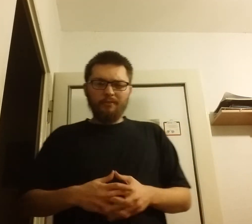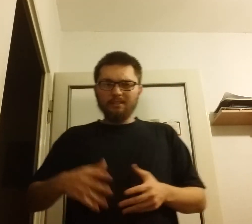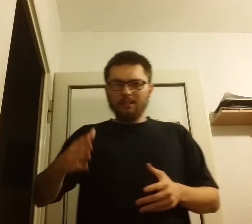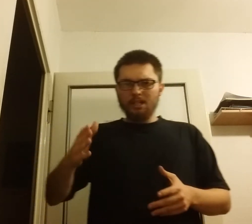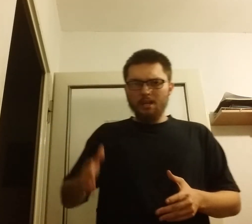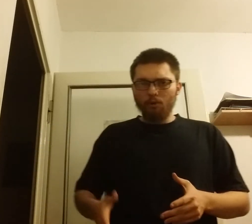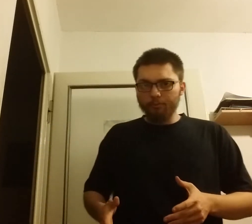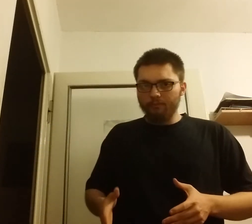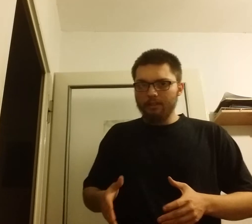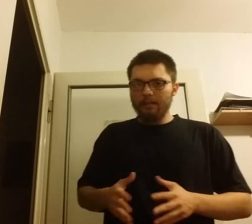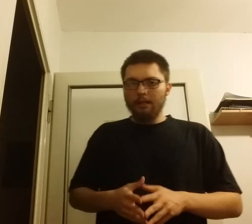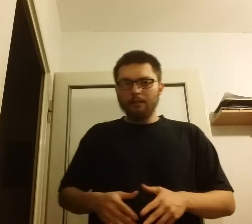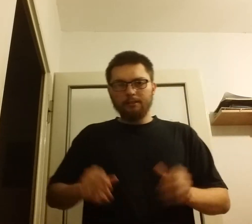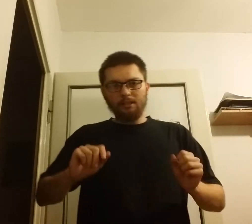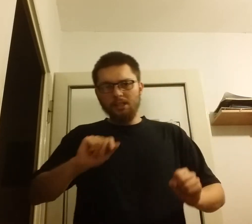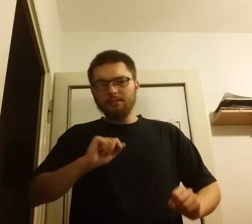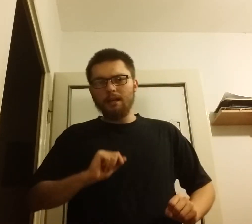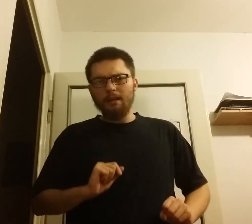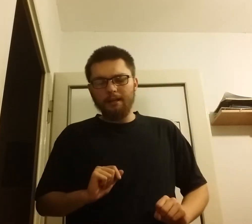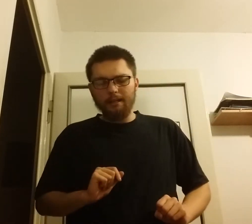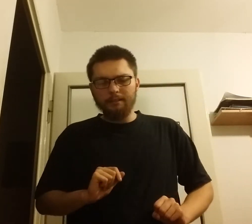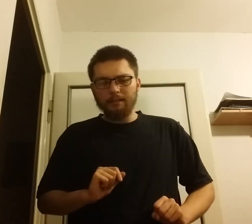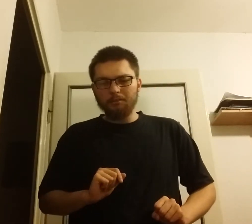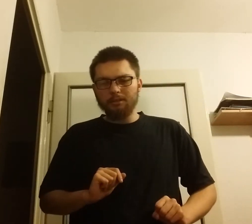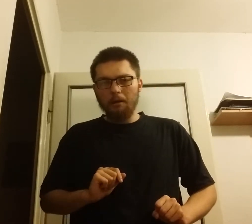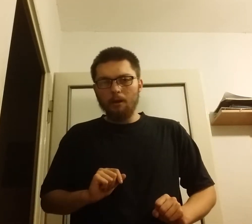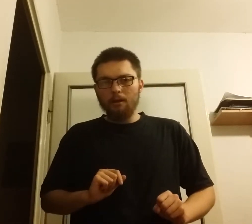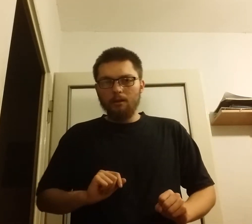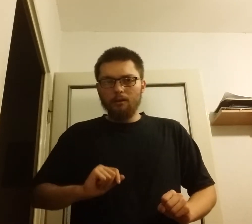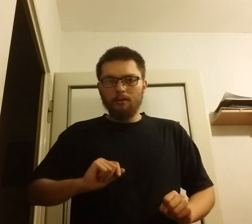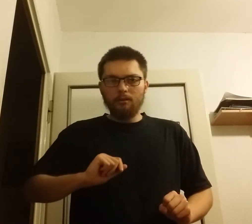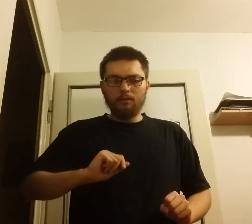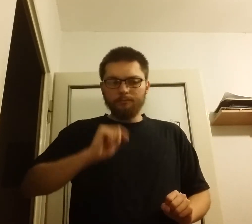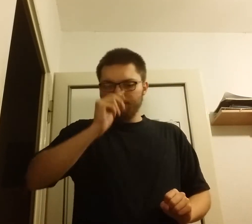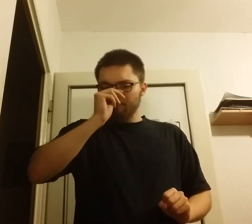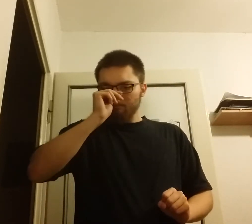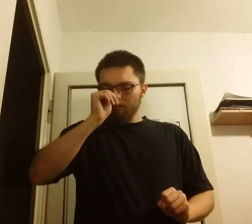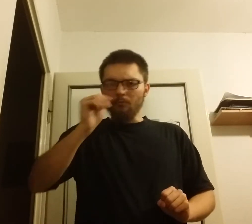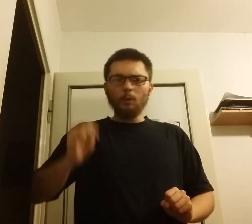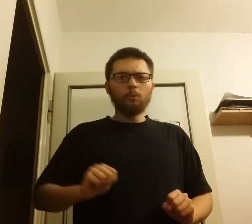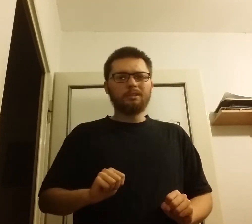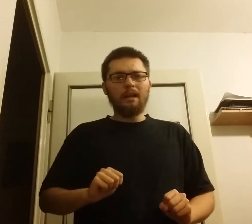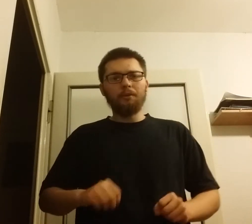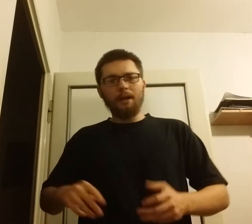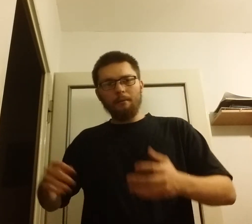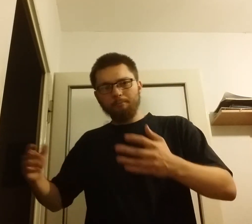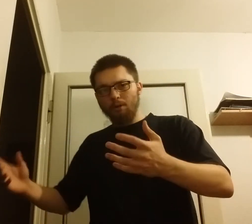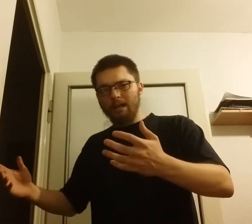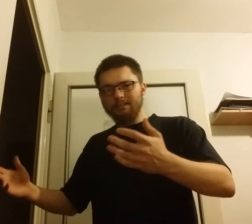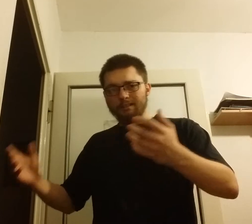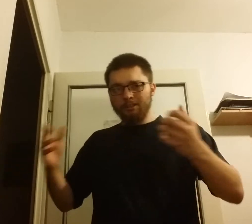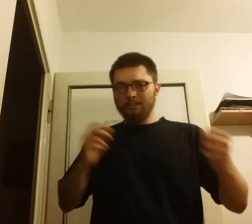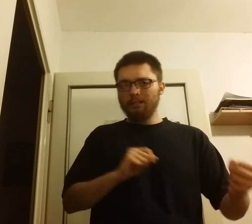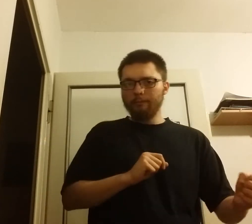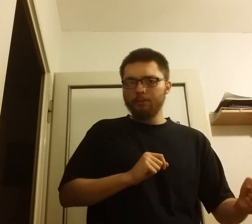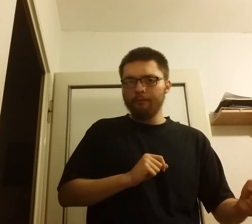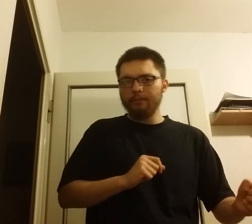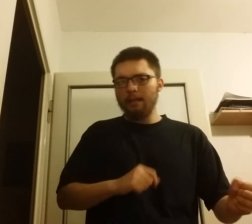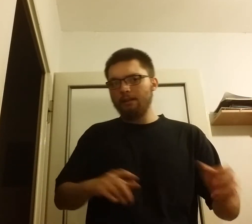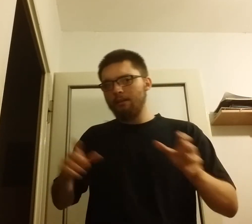wyznaczeniem odpowiedniej granicy i ta granica została ustalona Polacy się za nią cofnęli